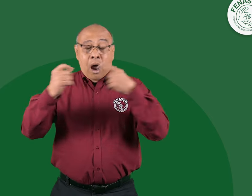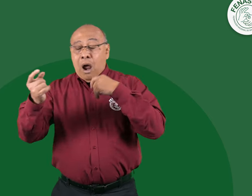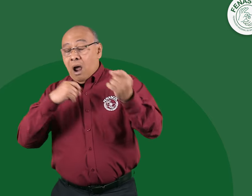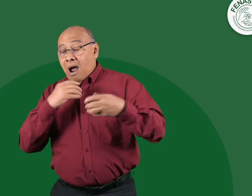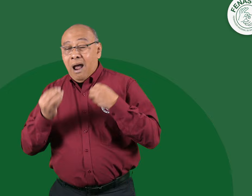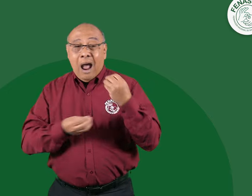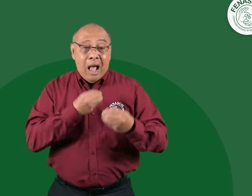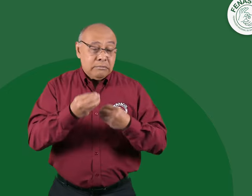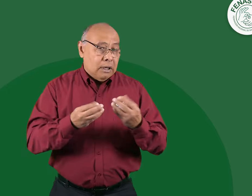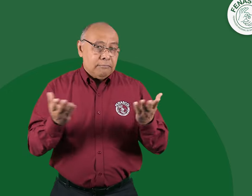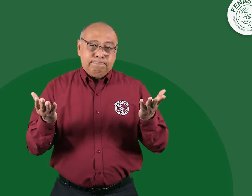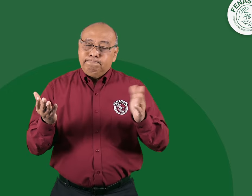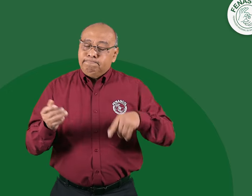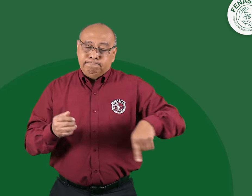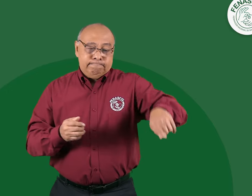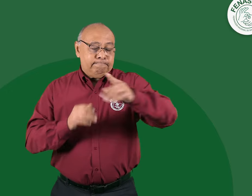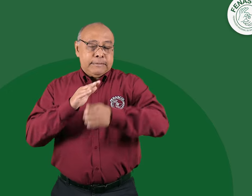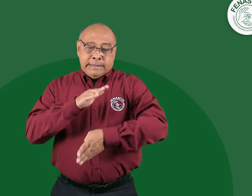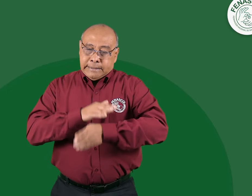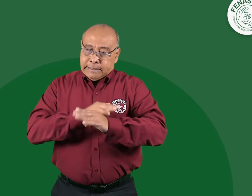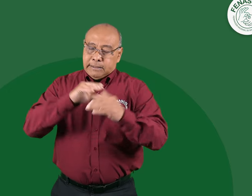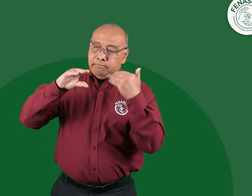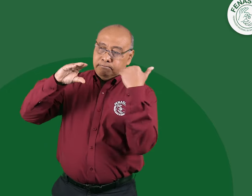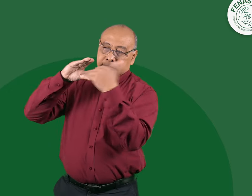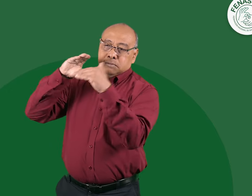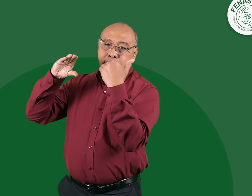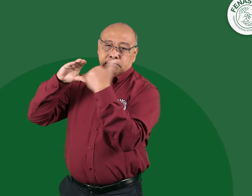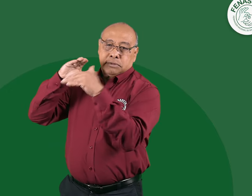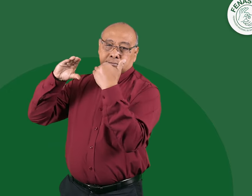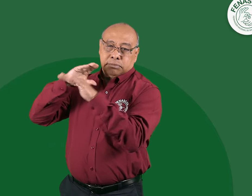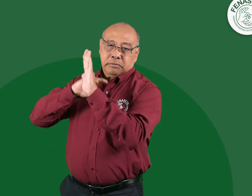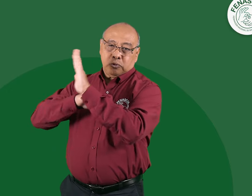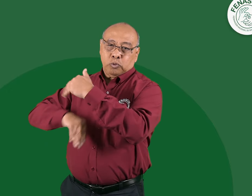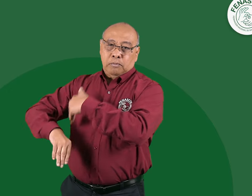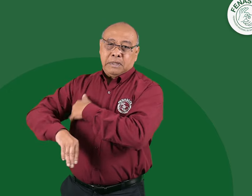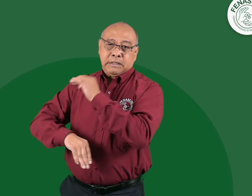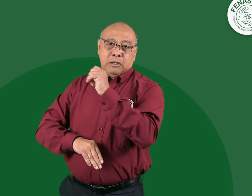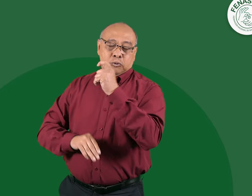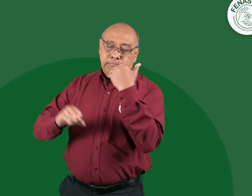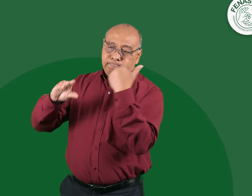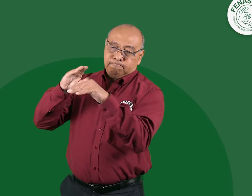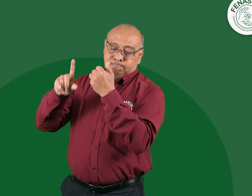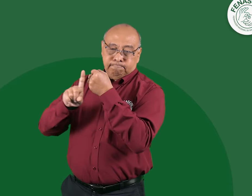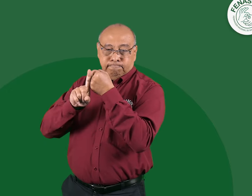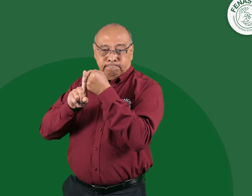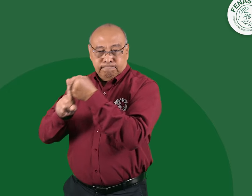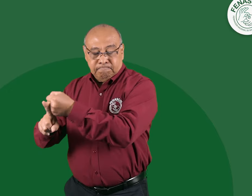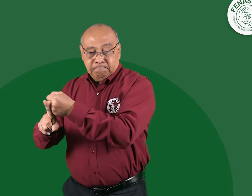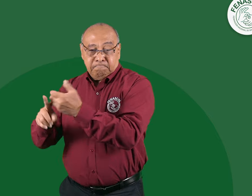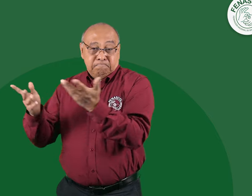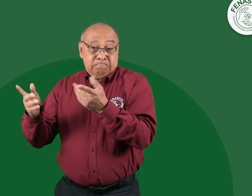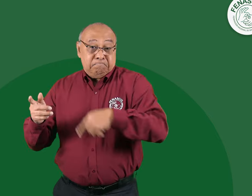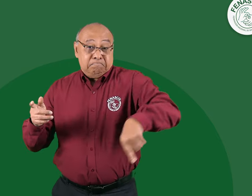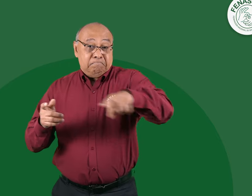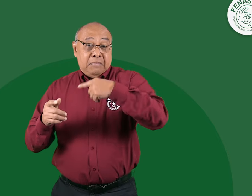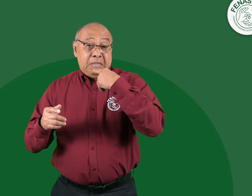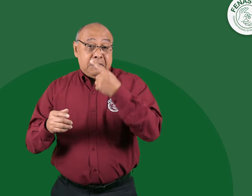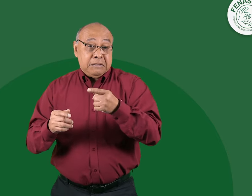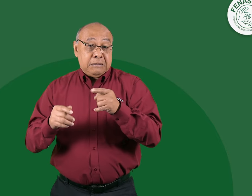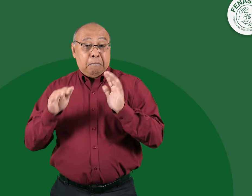sorda y hemos recibido preguntas continuamente acerca de qué hacer frente a la situación. Lo mejor es seguir insistiendo, comunicándose